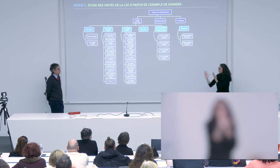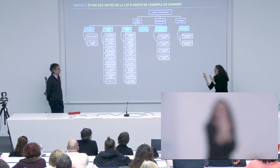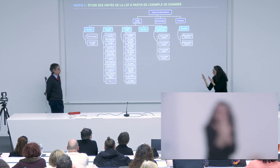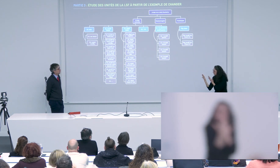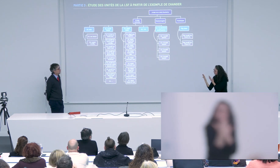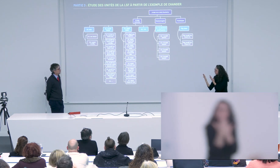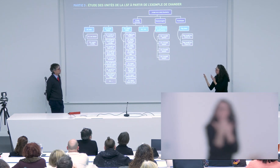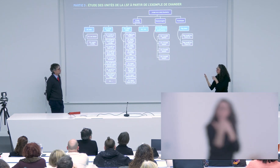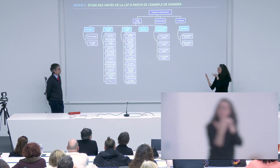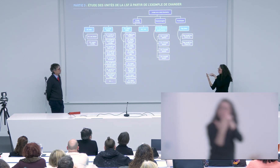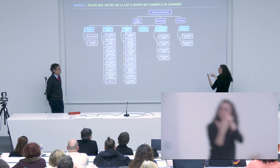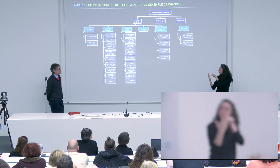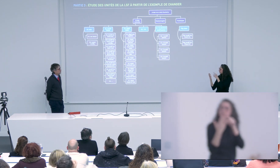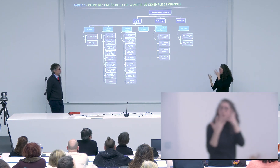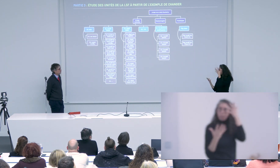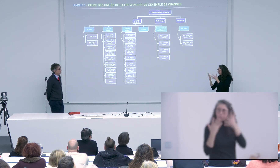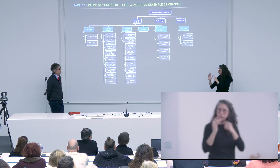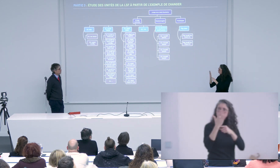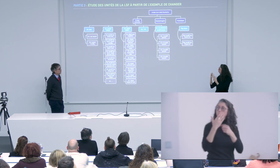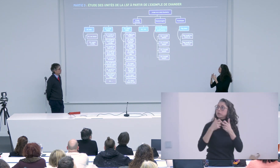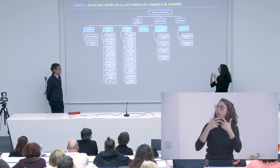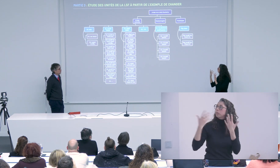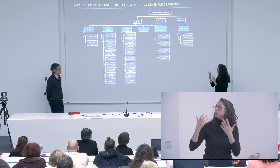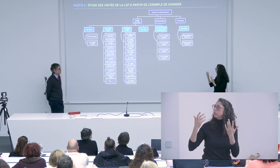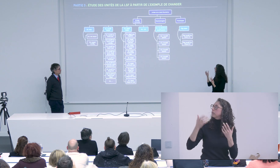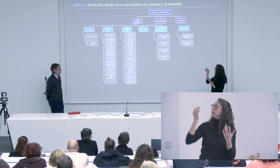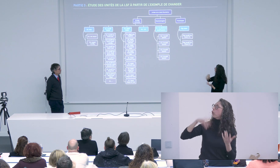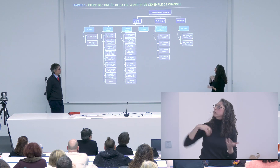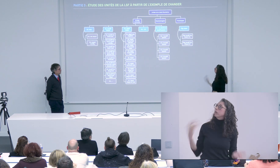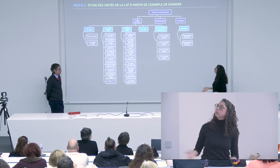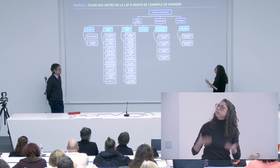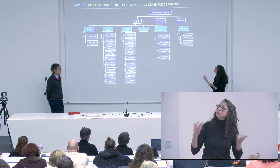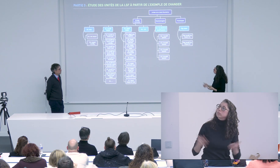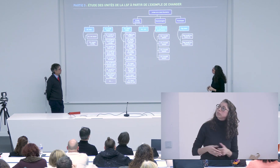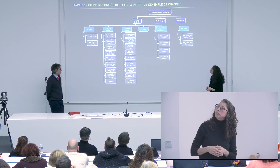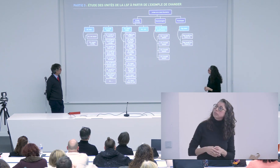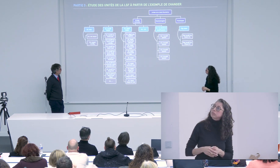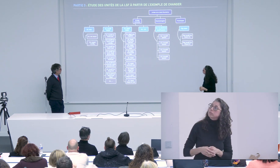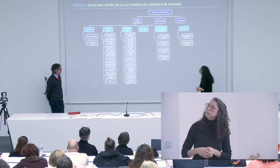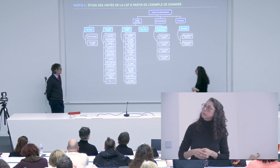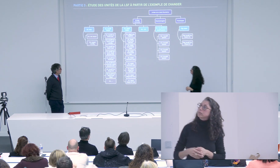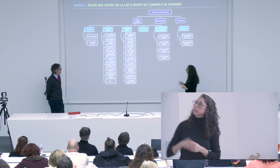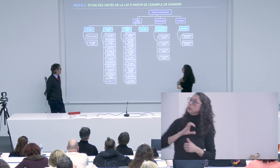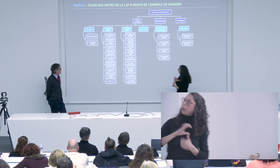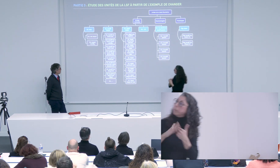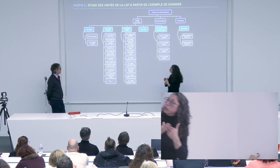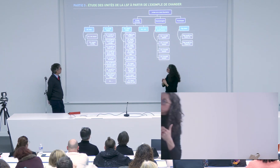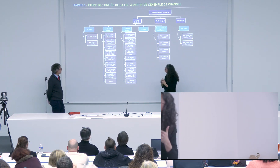les sous catégories dont je parlais tout à l'heure il pourrait y avoir je ne sais pas si j'invente quelque chose